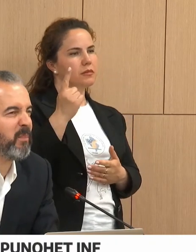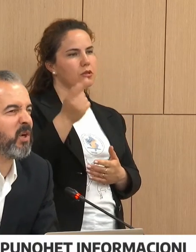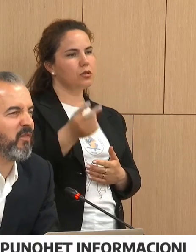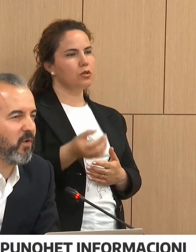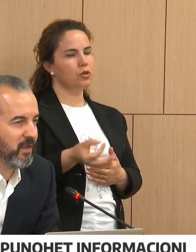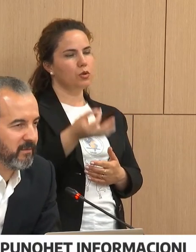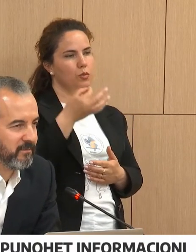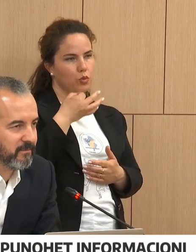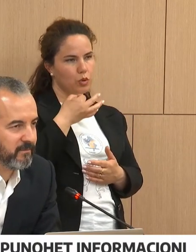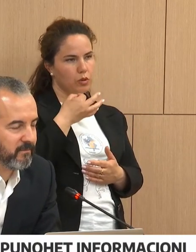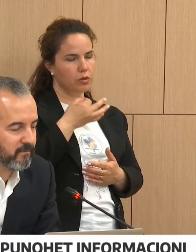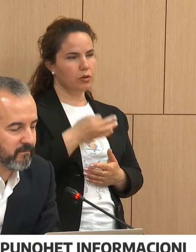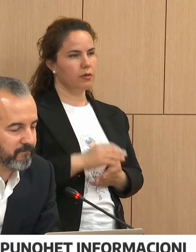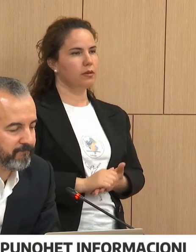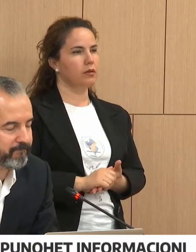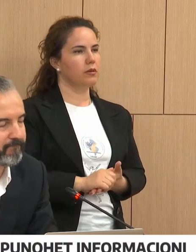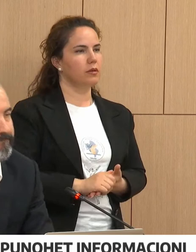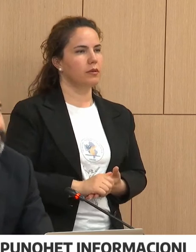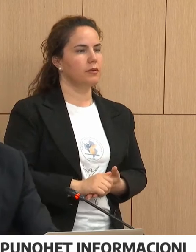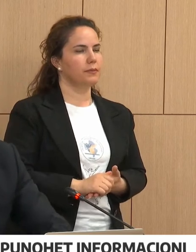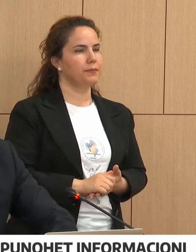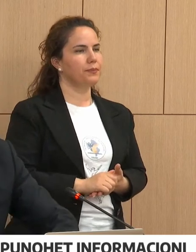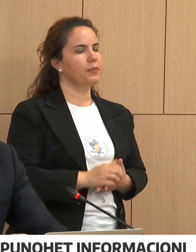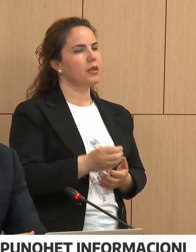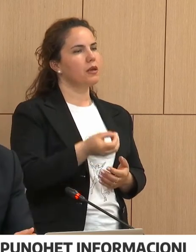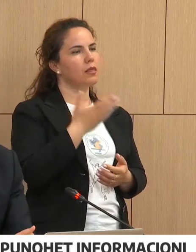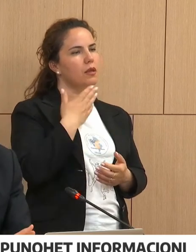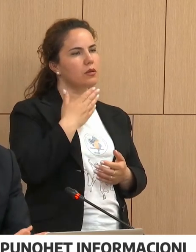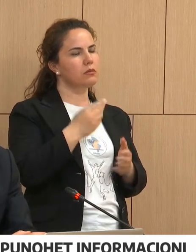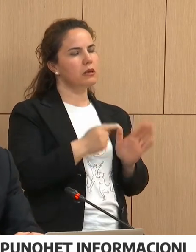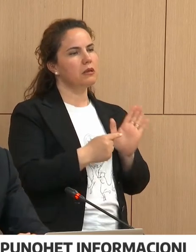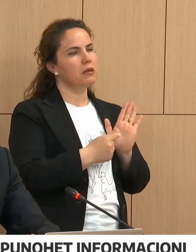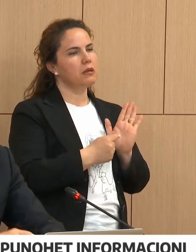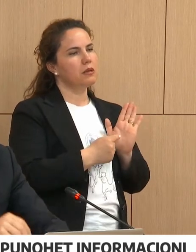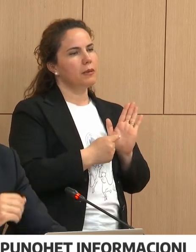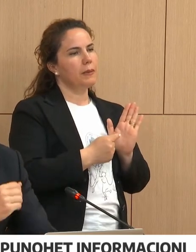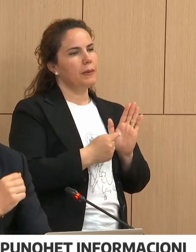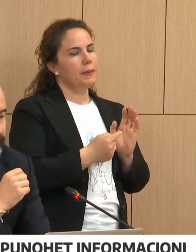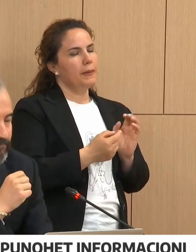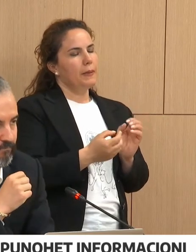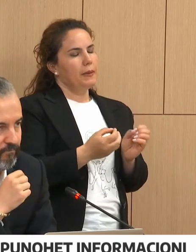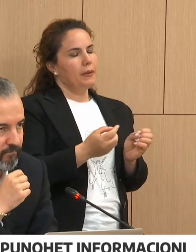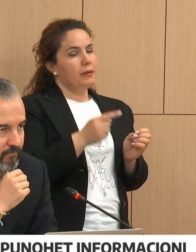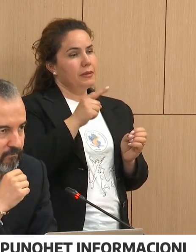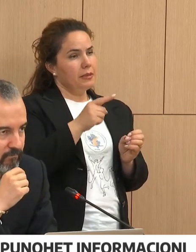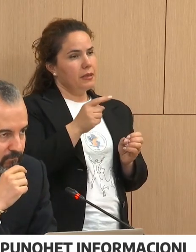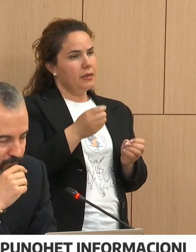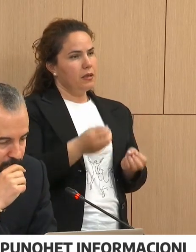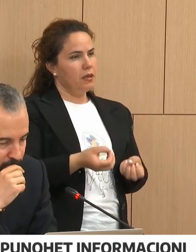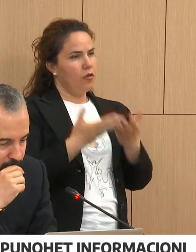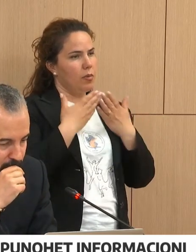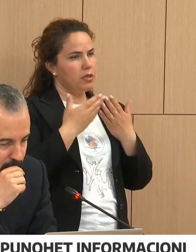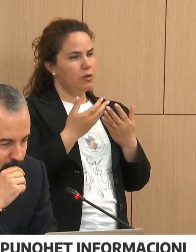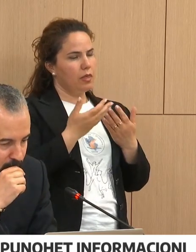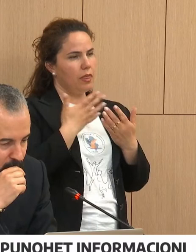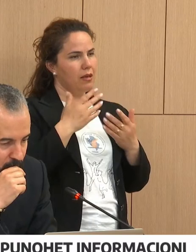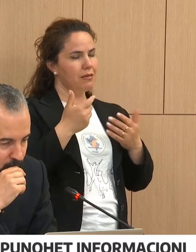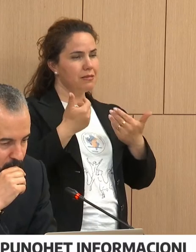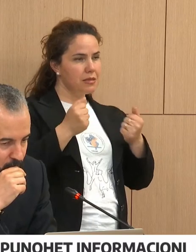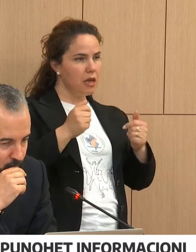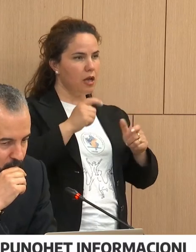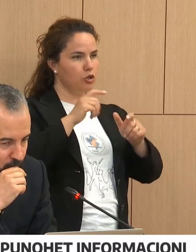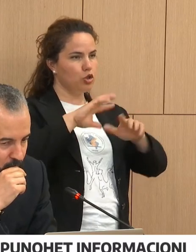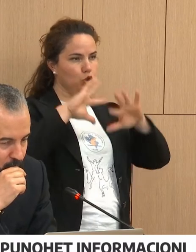Për lu dhe mikrofonin. Kjo është për këtë dënave për pjesmarje në shifra publikuar dërimin tani që referohet